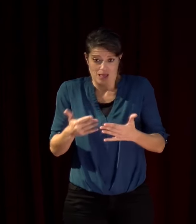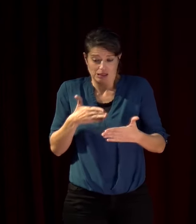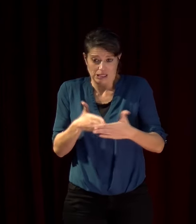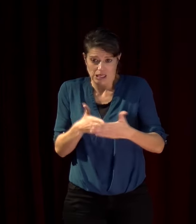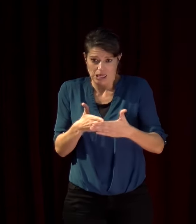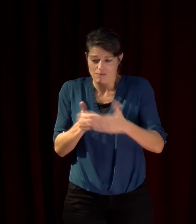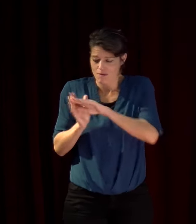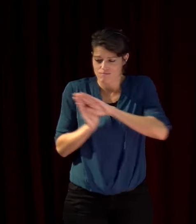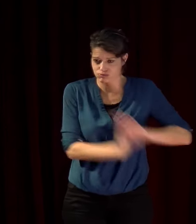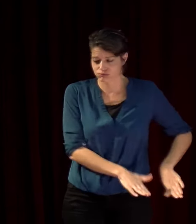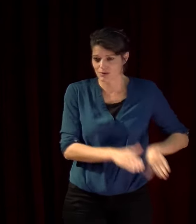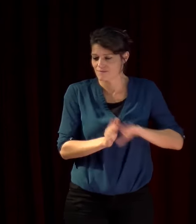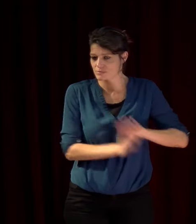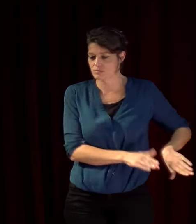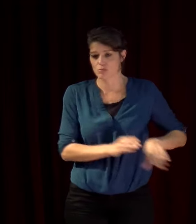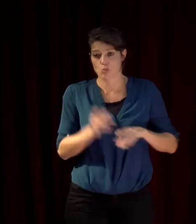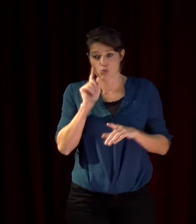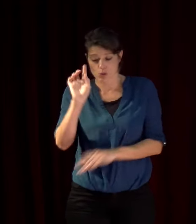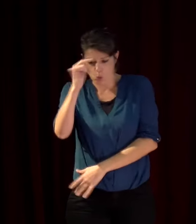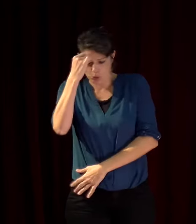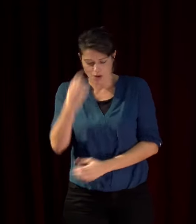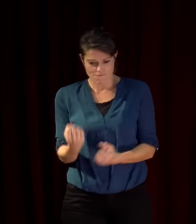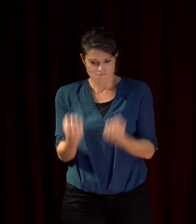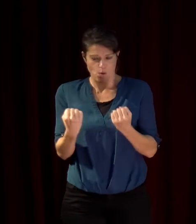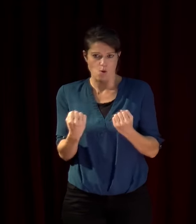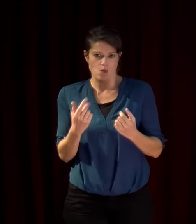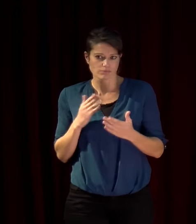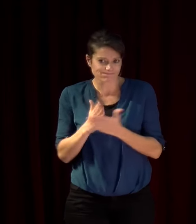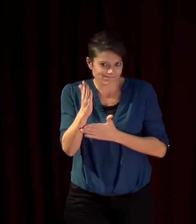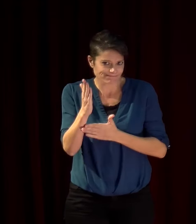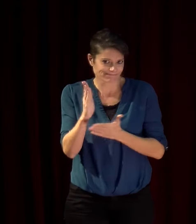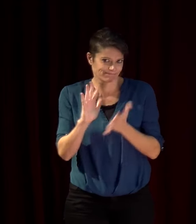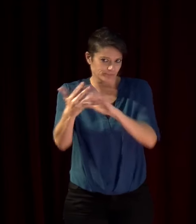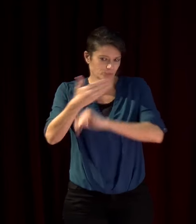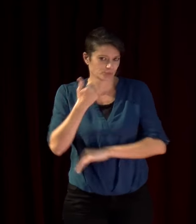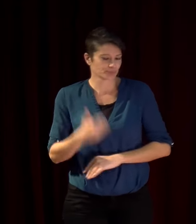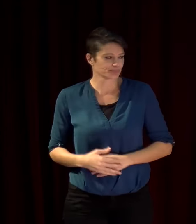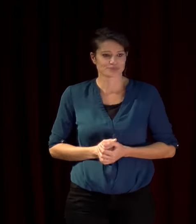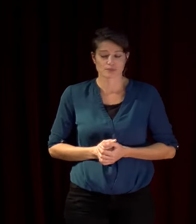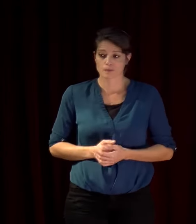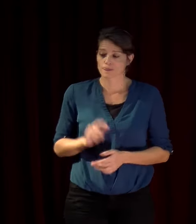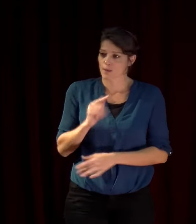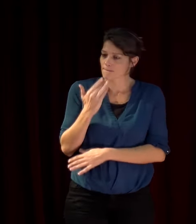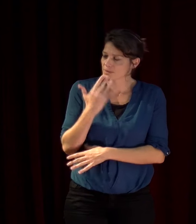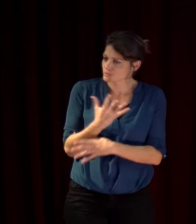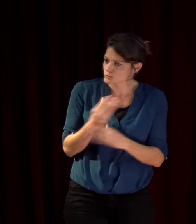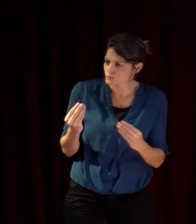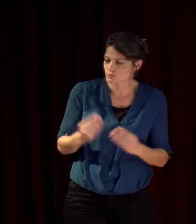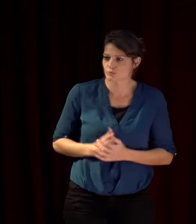que nous sommes conscients de ce que nous pouvons faire et notre force et Giovanna merci beaucoup pour